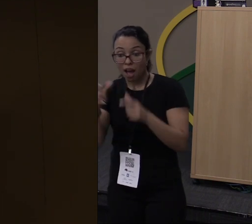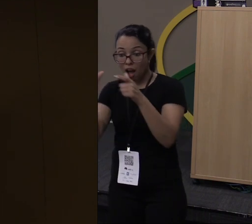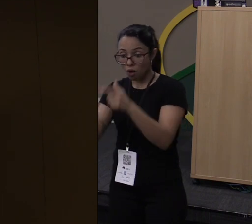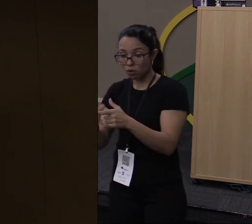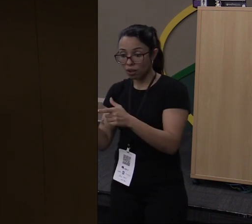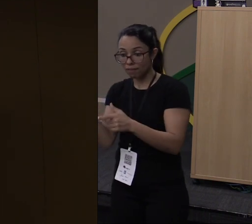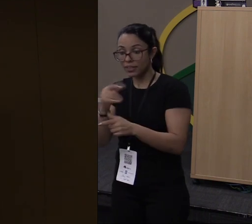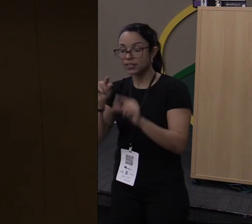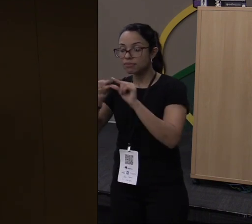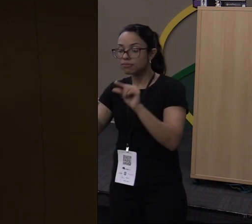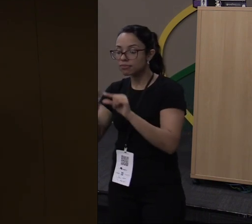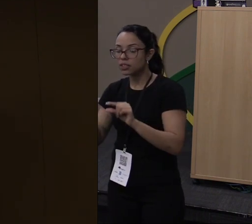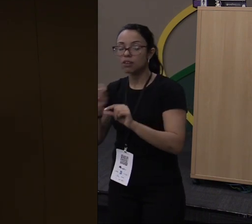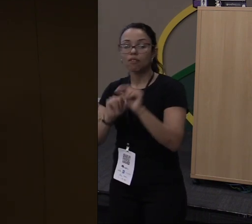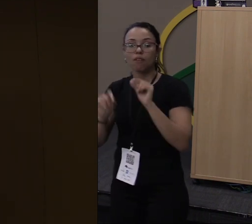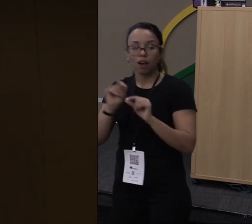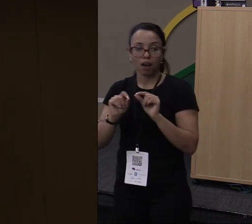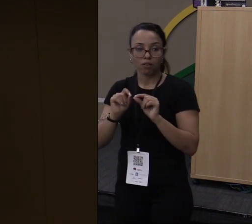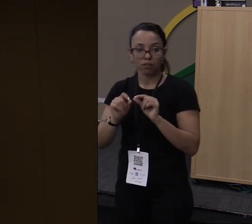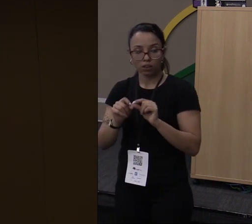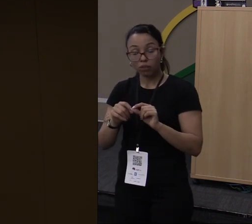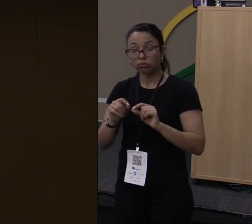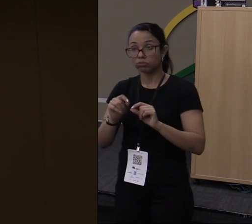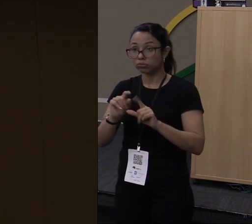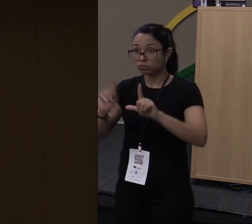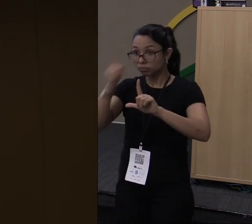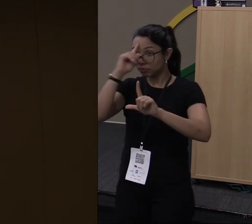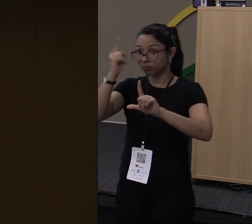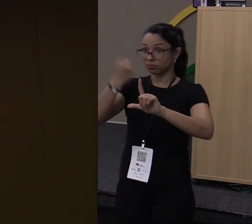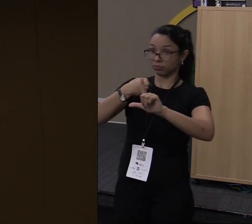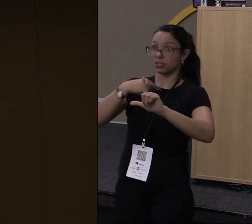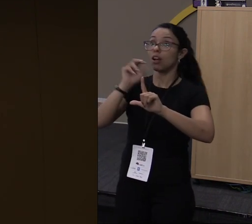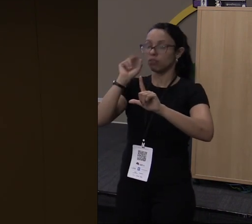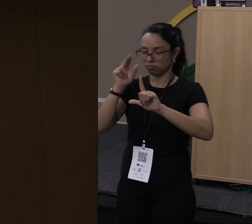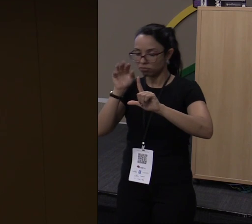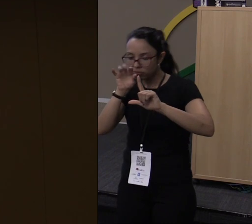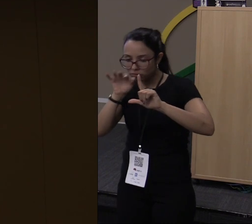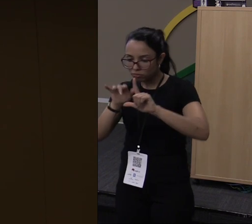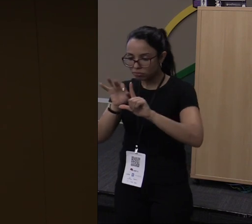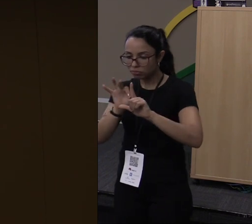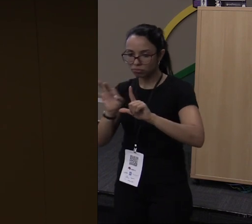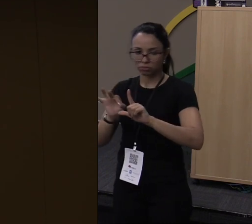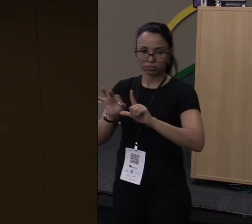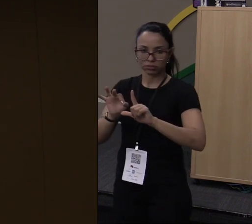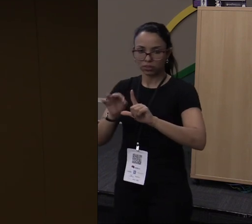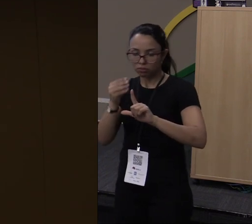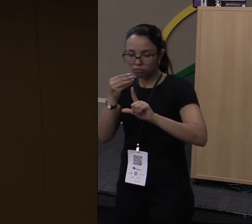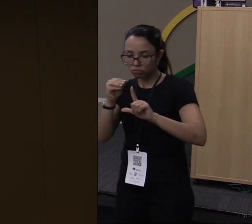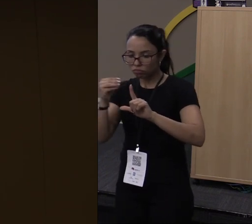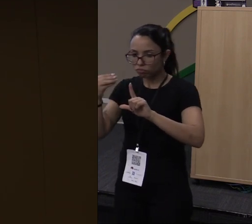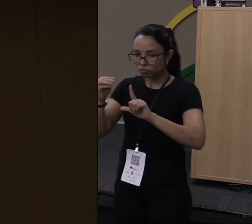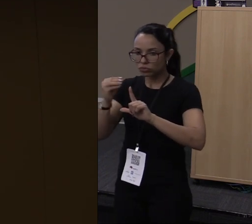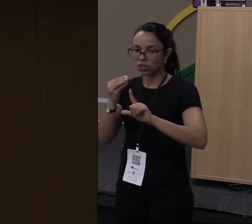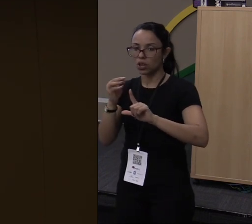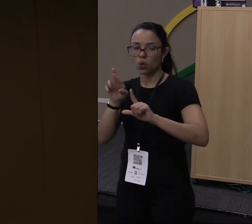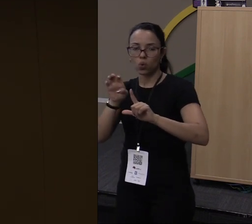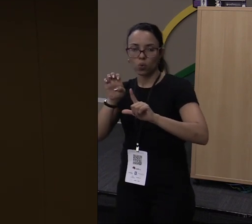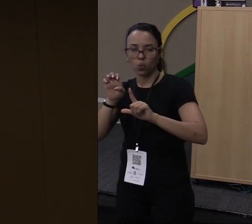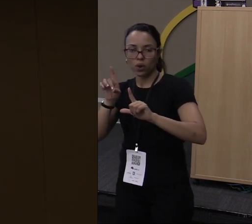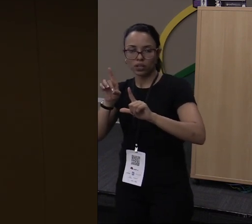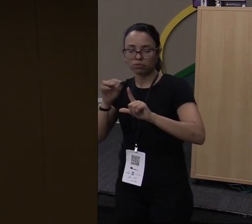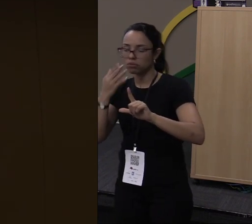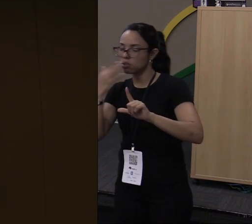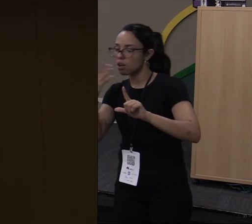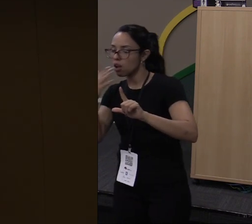Aí você vai lá e faz o que ele mandou. Você coloca aqui, let, much, colors, pronto. Esse cara aqui